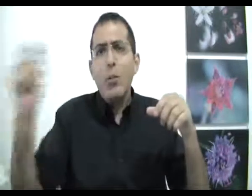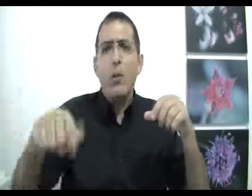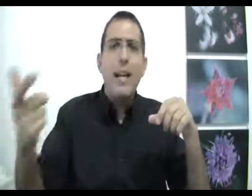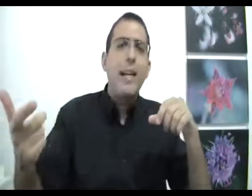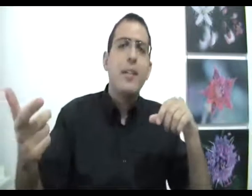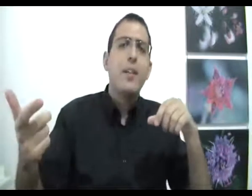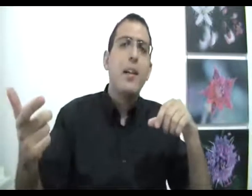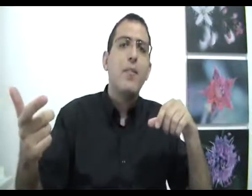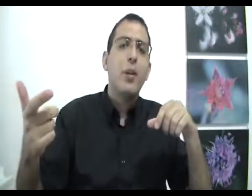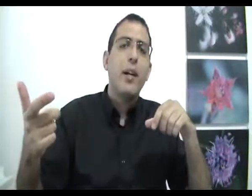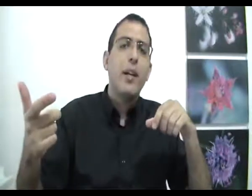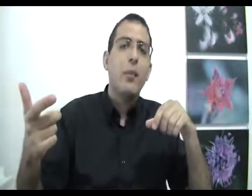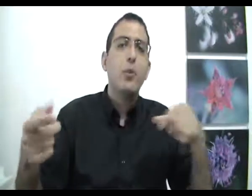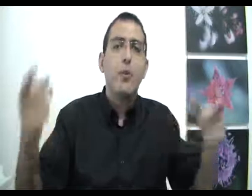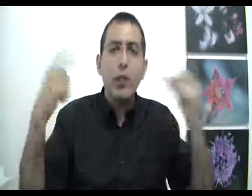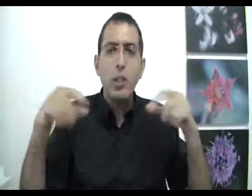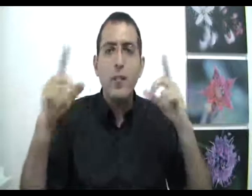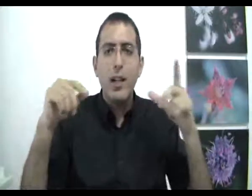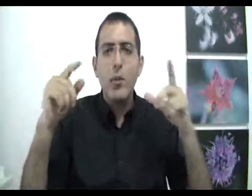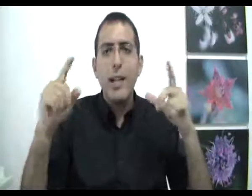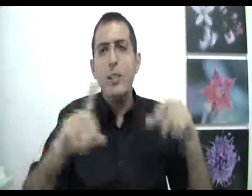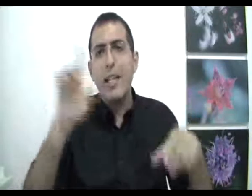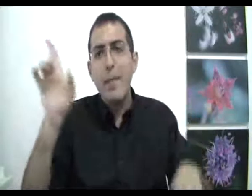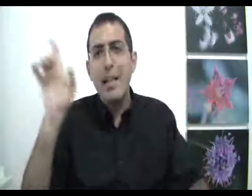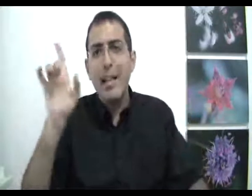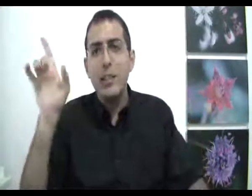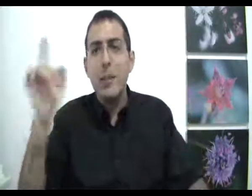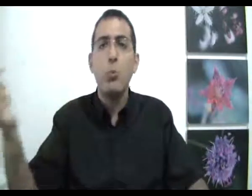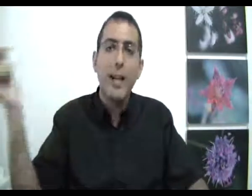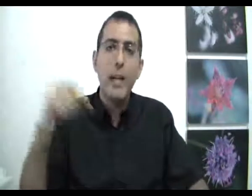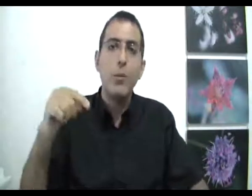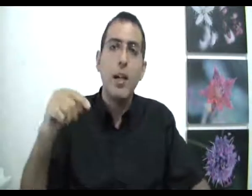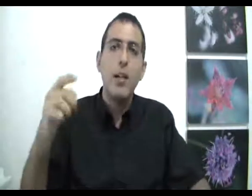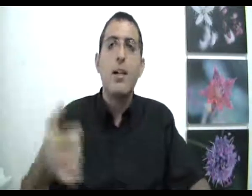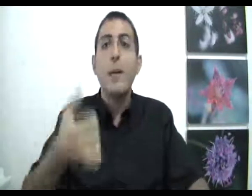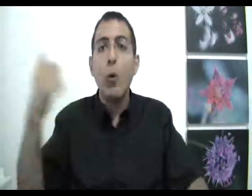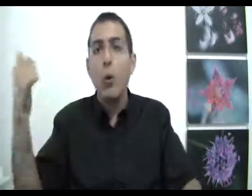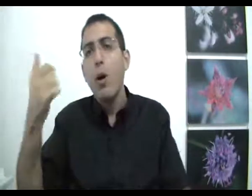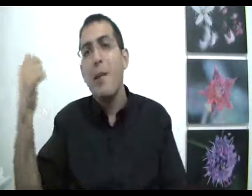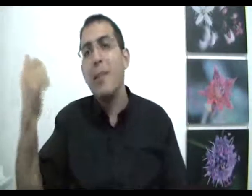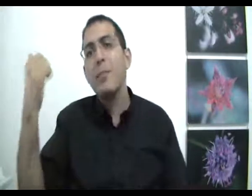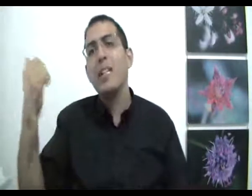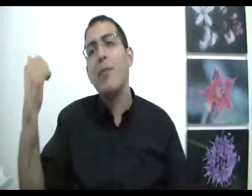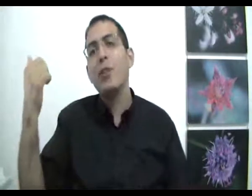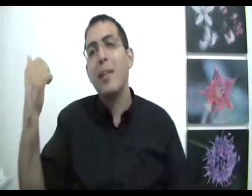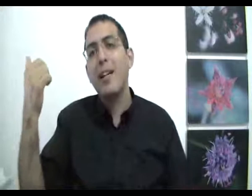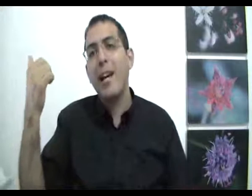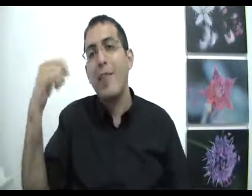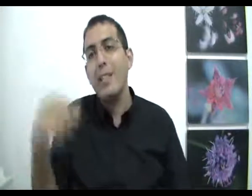אותו להכריח דווקא ככה ולא אחרת בסופו של דבר אנחנו נראה שגם נגיד שמשהו הכריח אותך דמור בפרספקטיבה לסיומת הקראי ואז